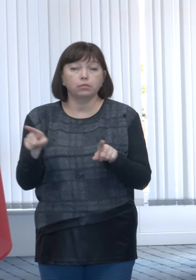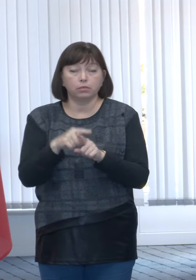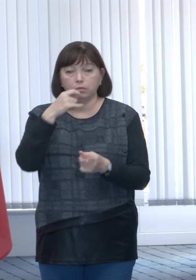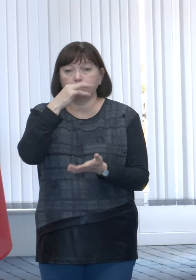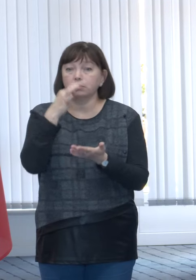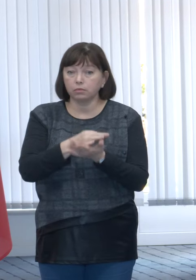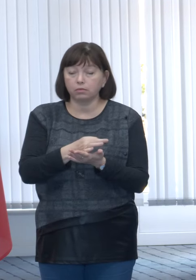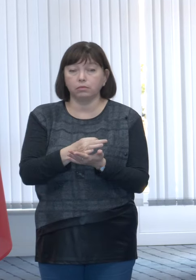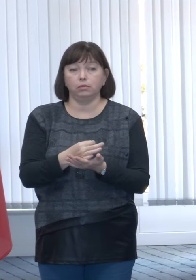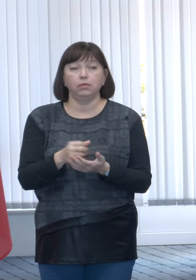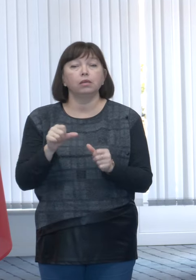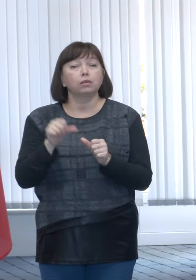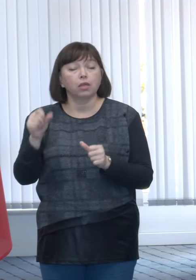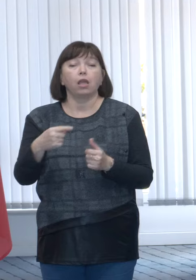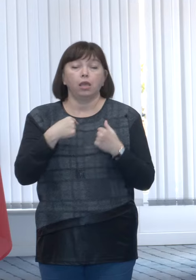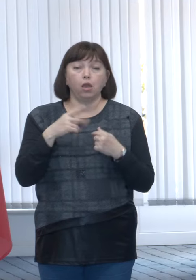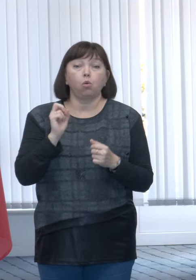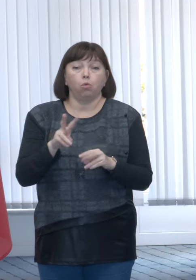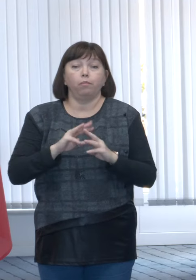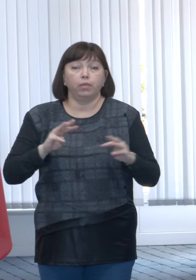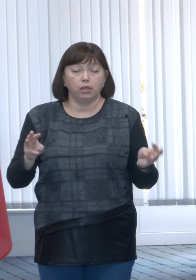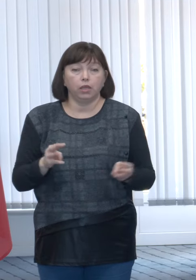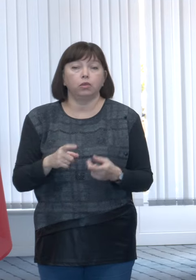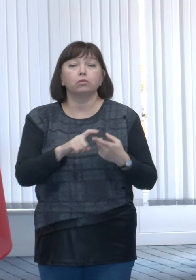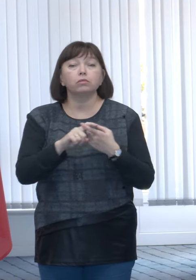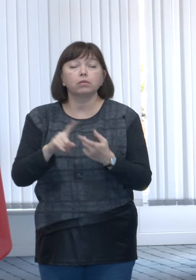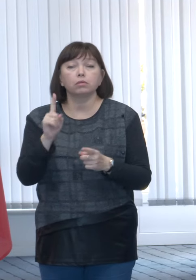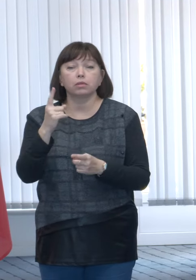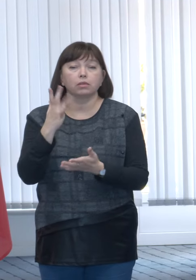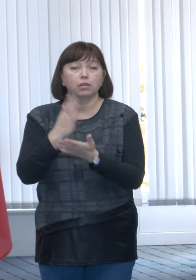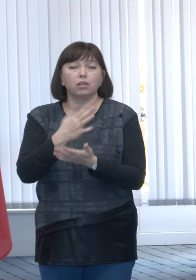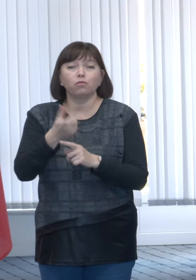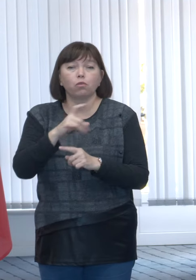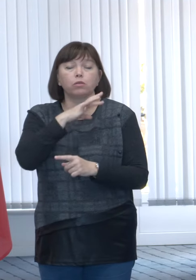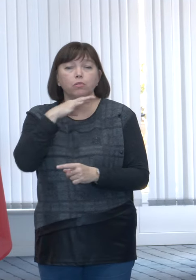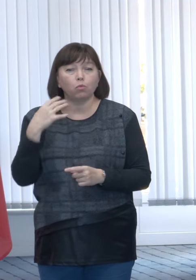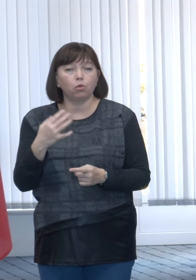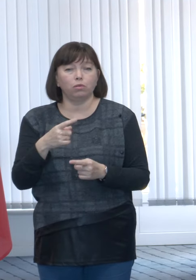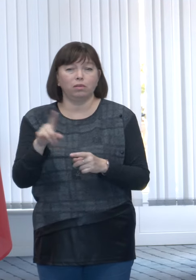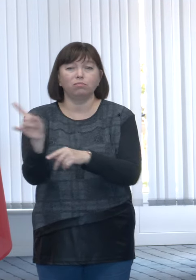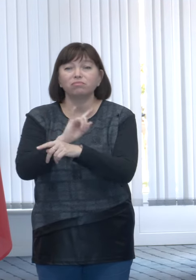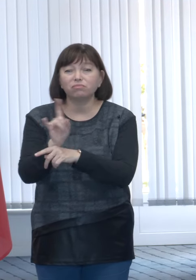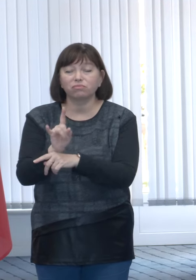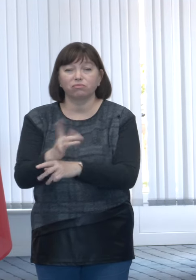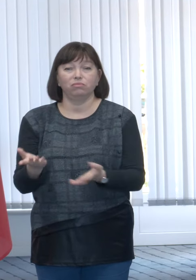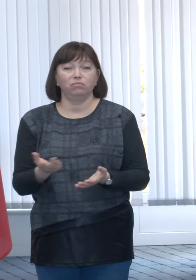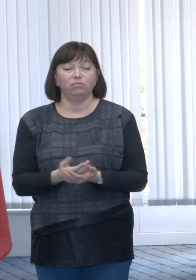responsabilitate, în special și eu ca și ministru, într-un context în care există foarte multă dezinformare,